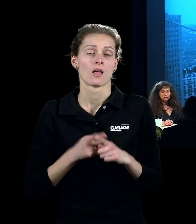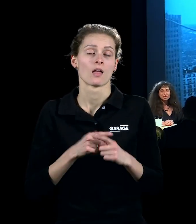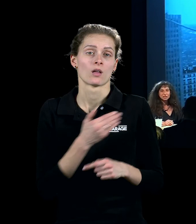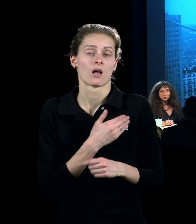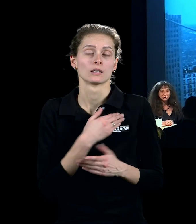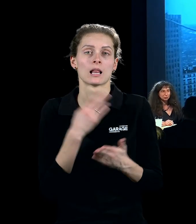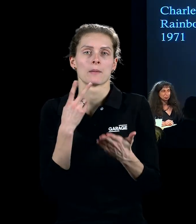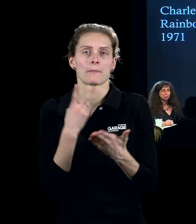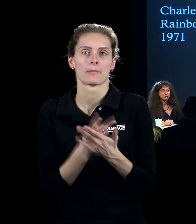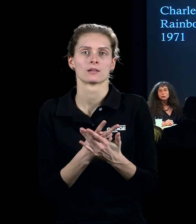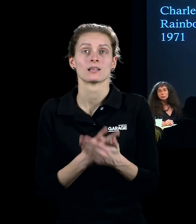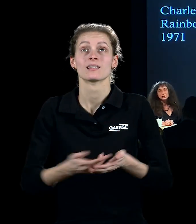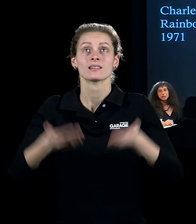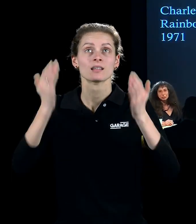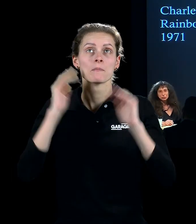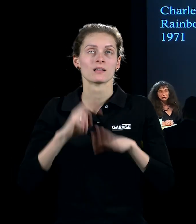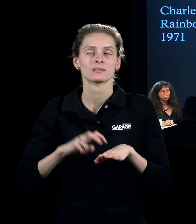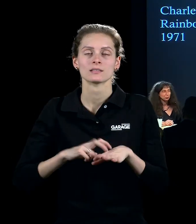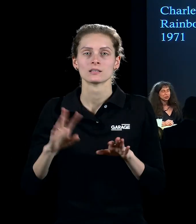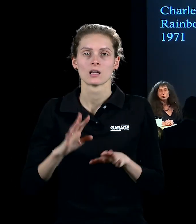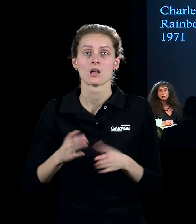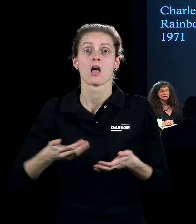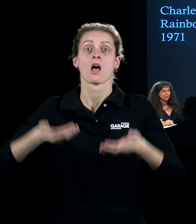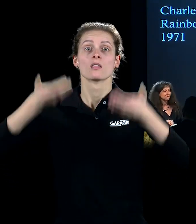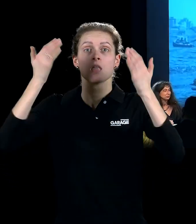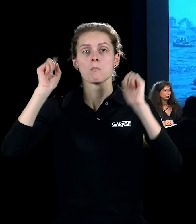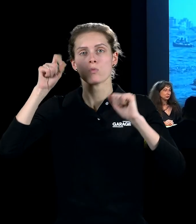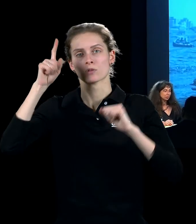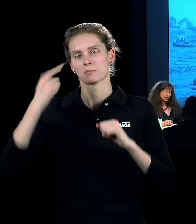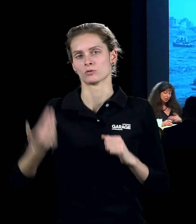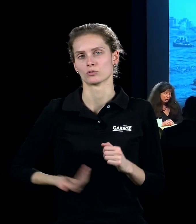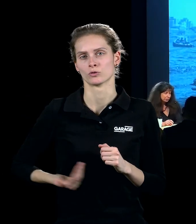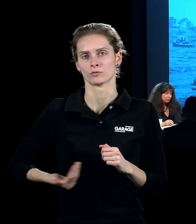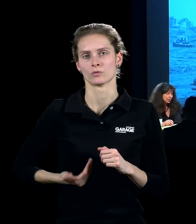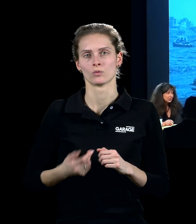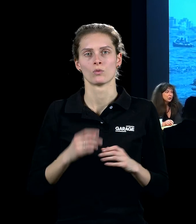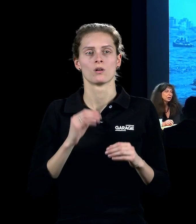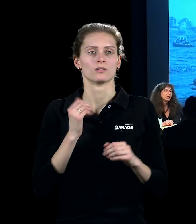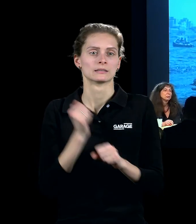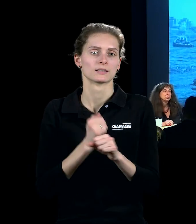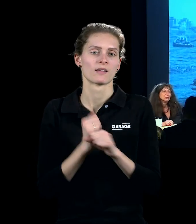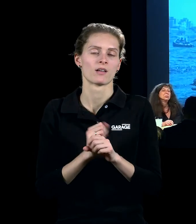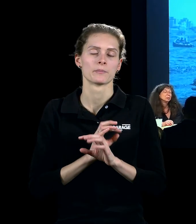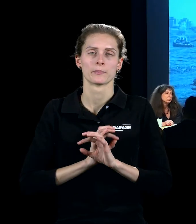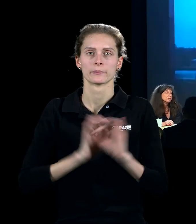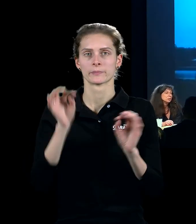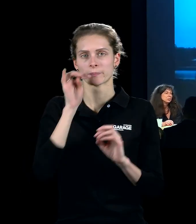что небо не страшное, что небо может быть обитаемым, что небо можно обжить, создавая вот эти вот замечательные